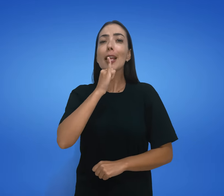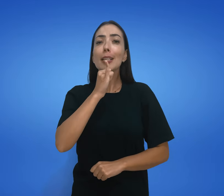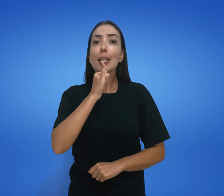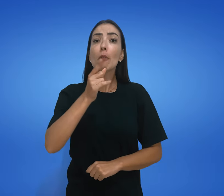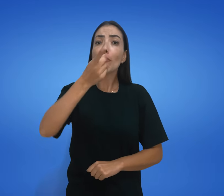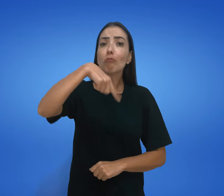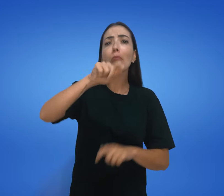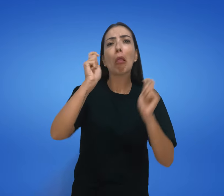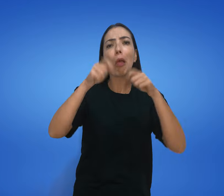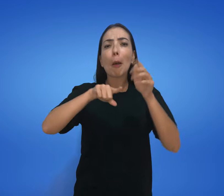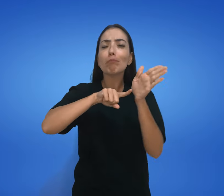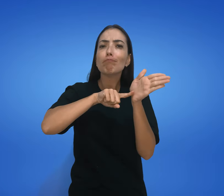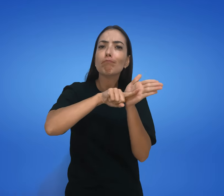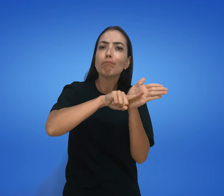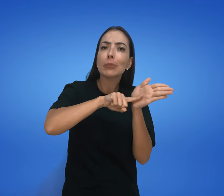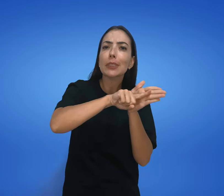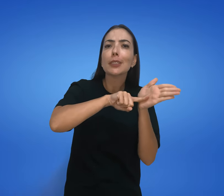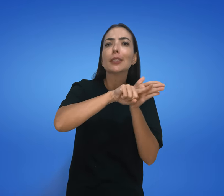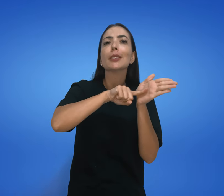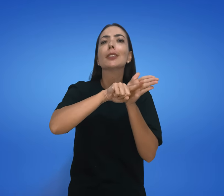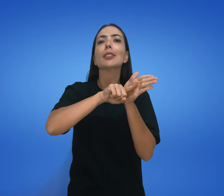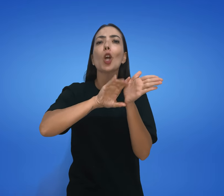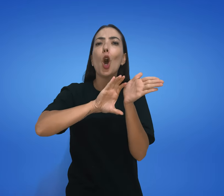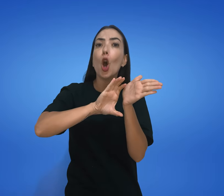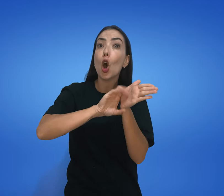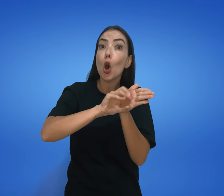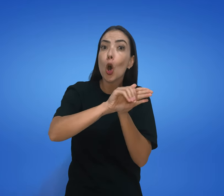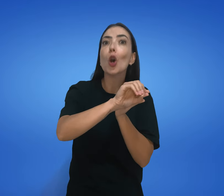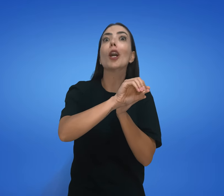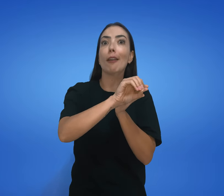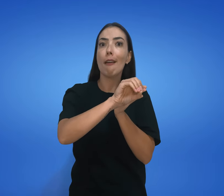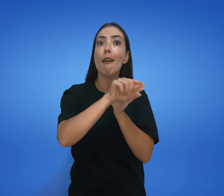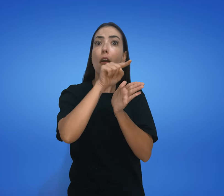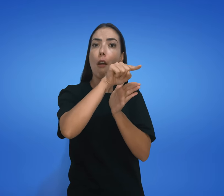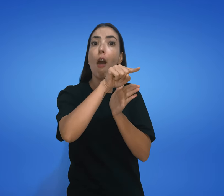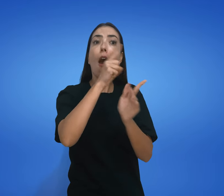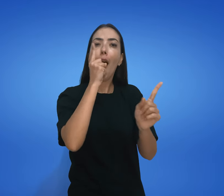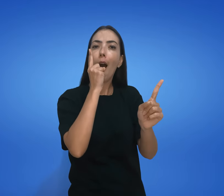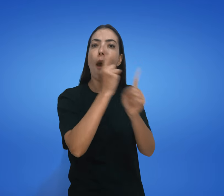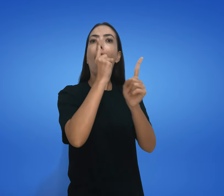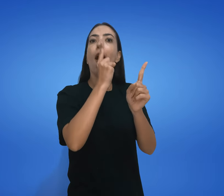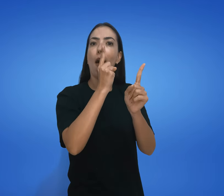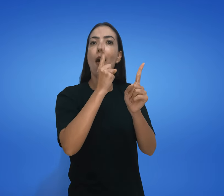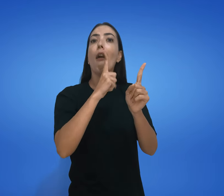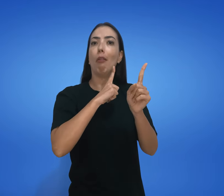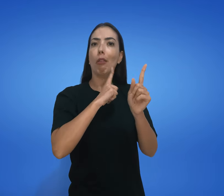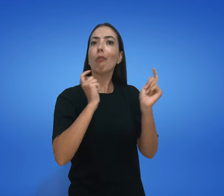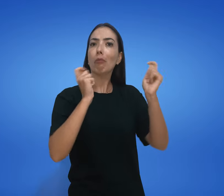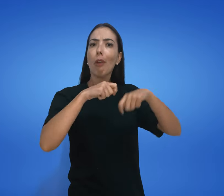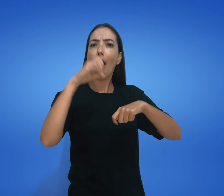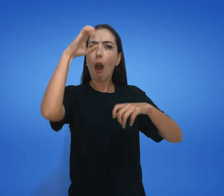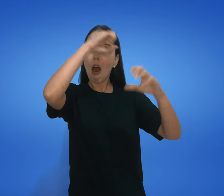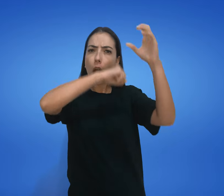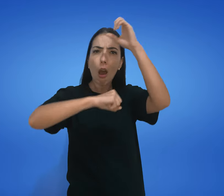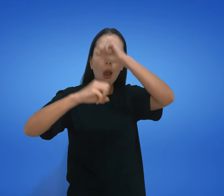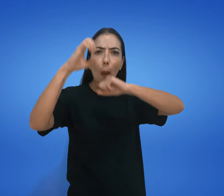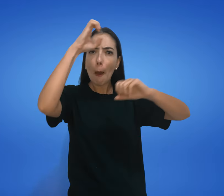Você pode pesquisar no Google e encontrar conteúdos e sinais relacionados a